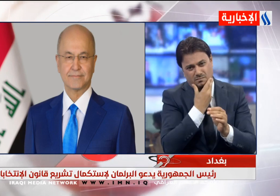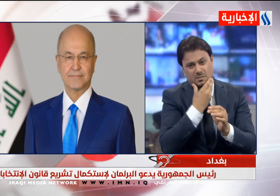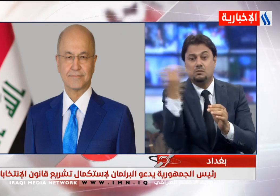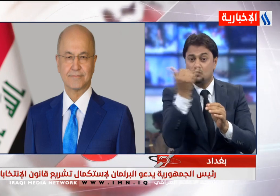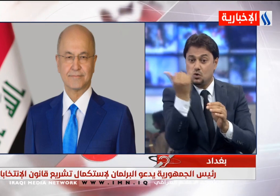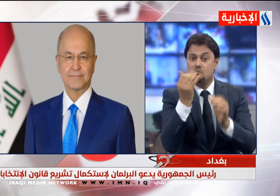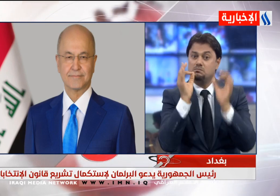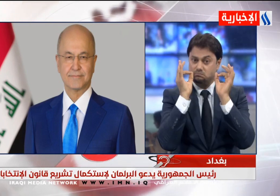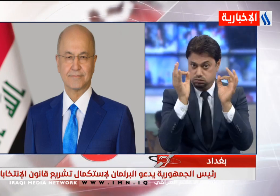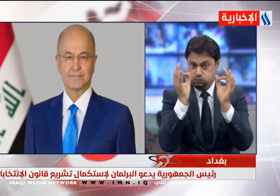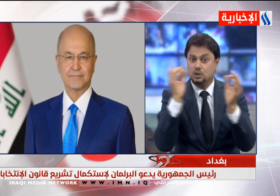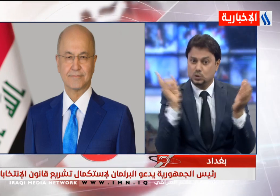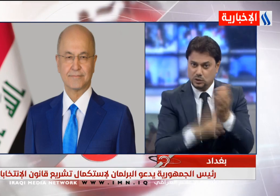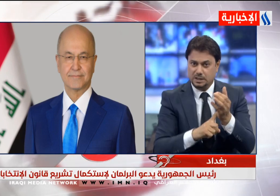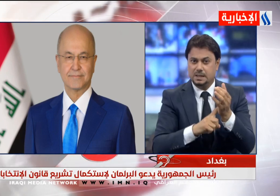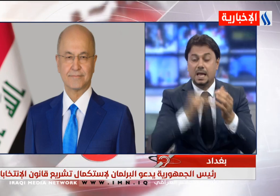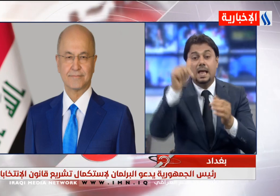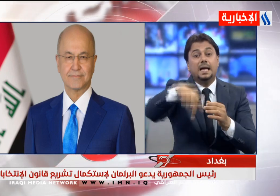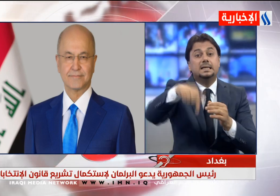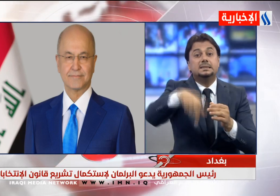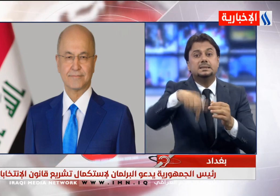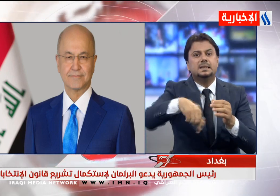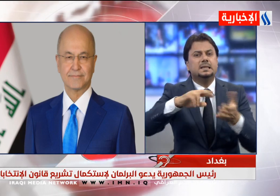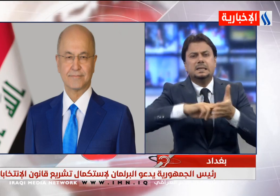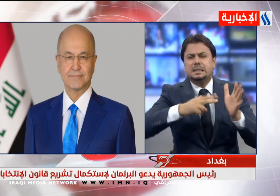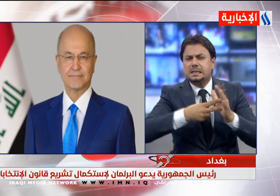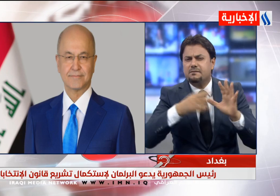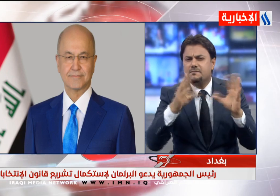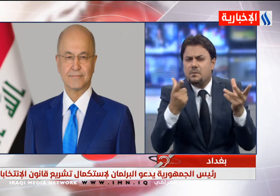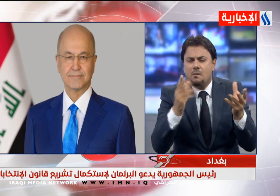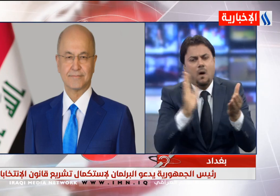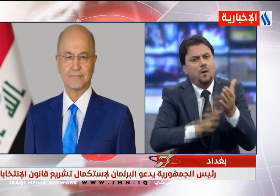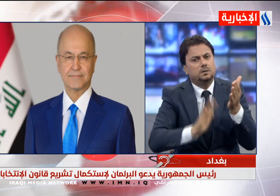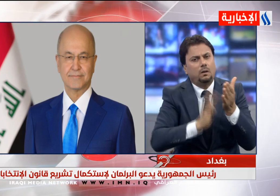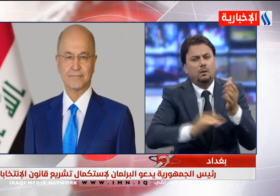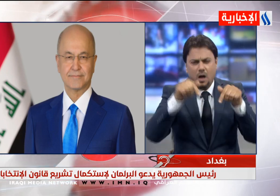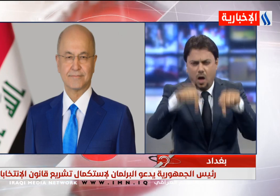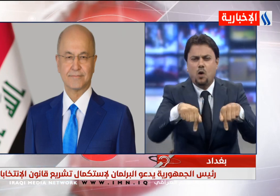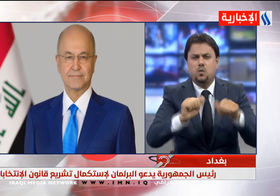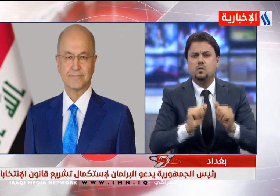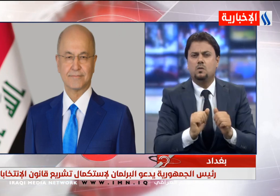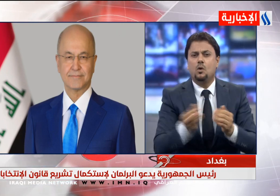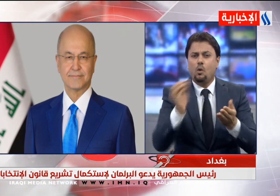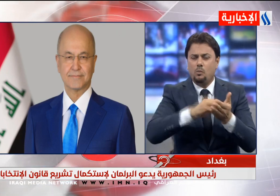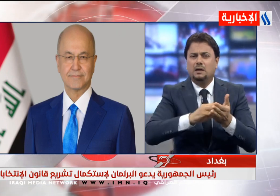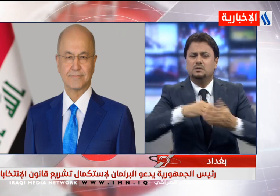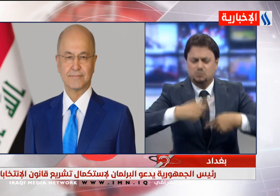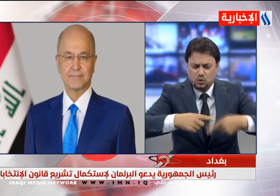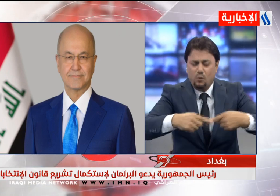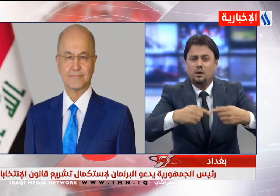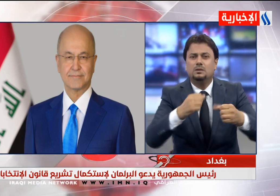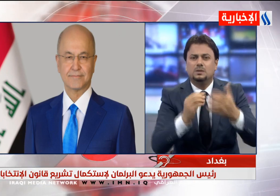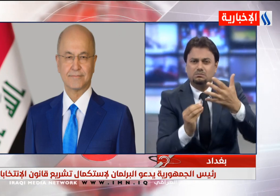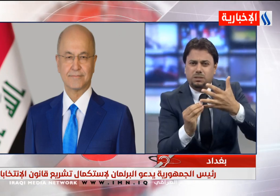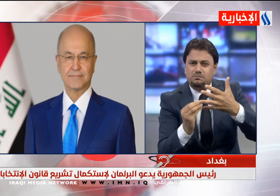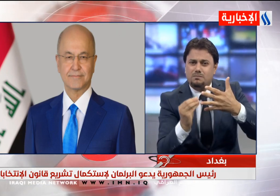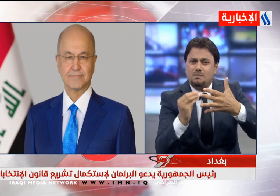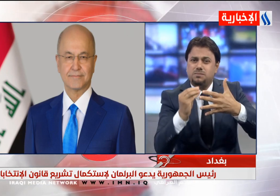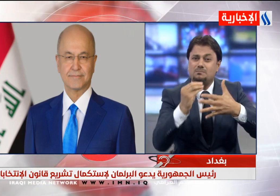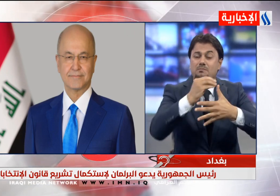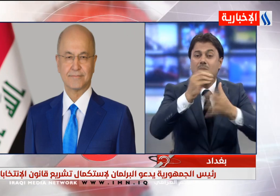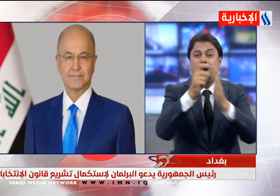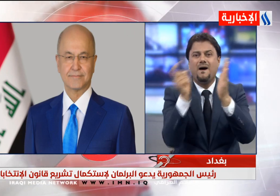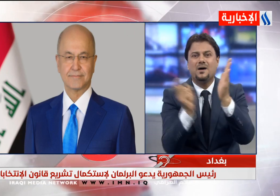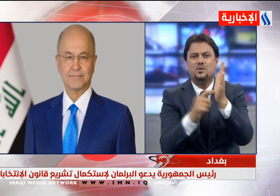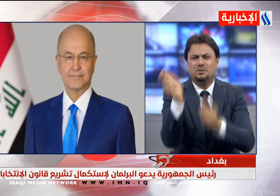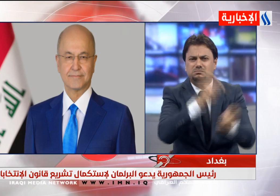رئيس الجمهورية أن المرحلة الحالية تواجه تحديات عديدة وتتطلب المضي قدما نحو إقرار مشاريع